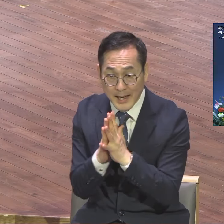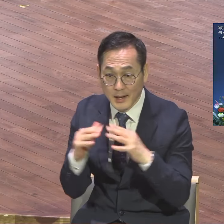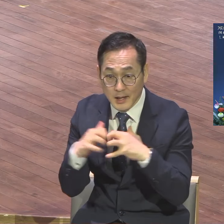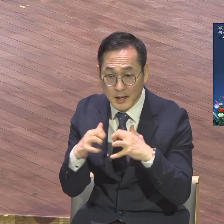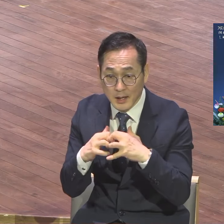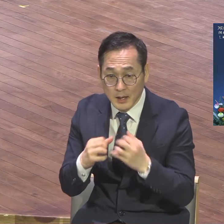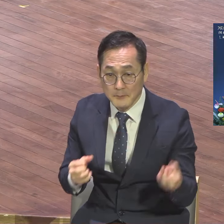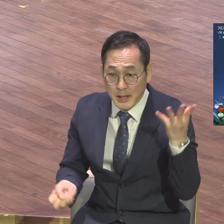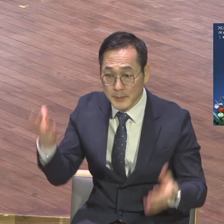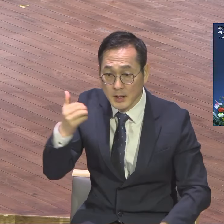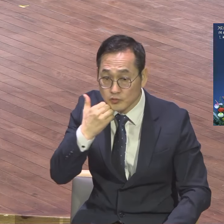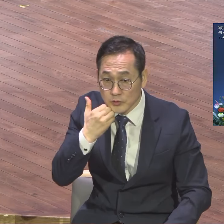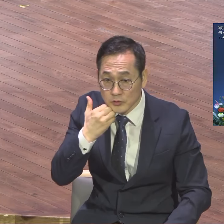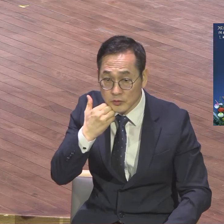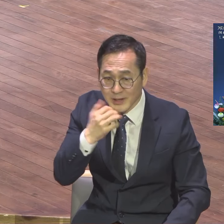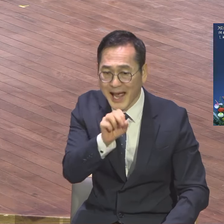영적으로도 우리가